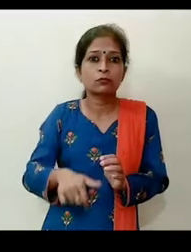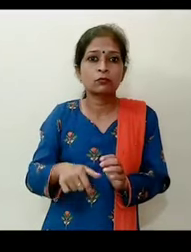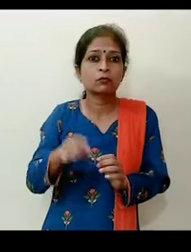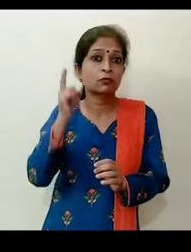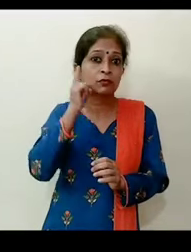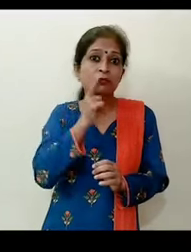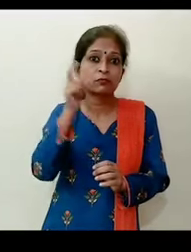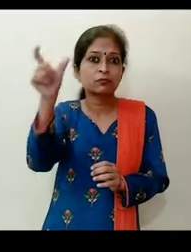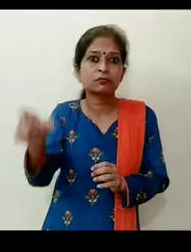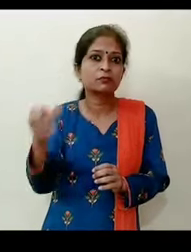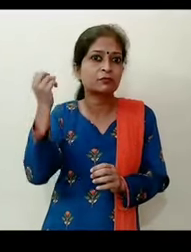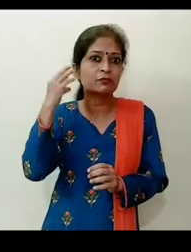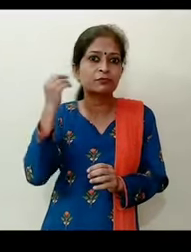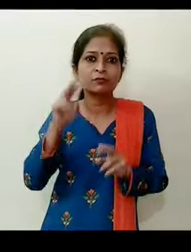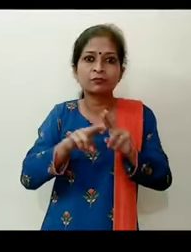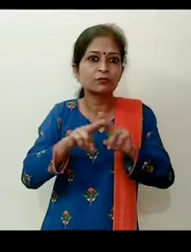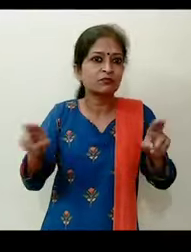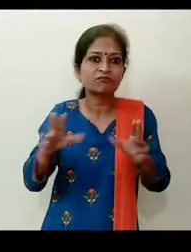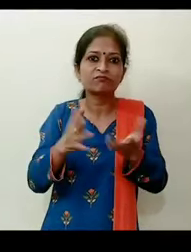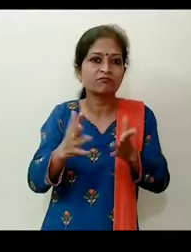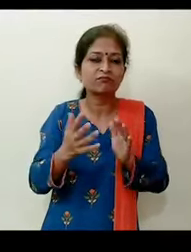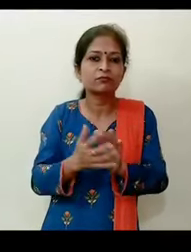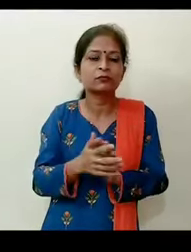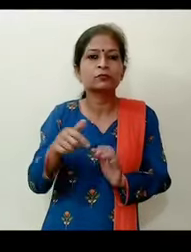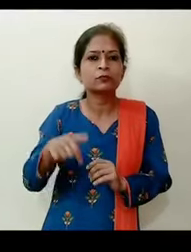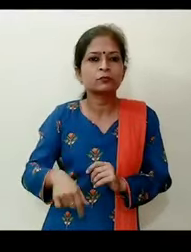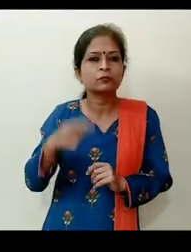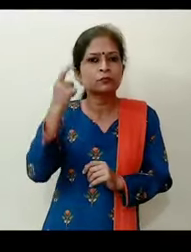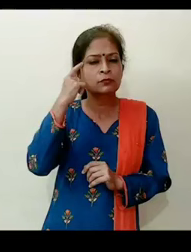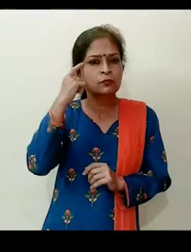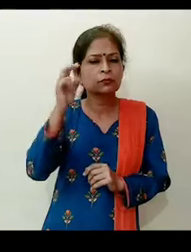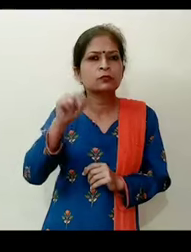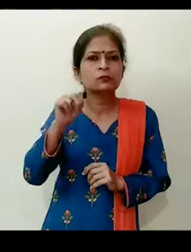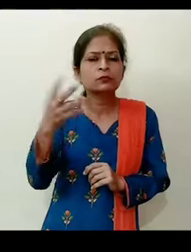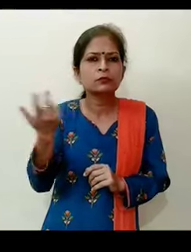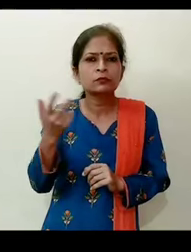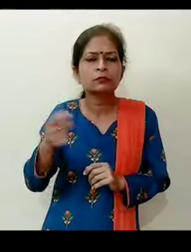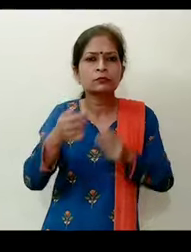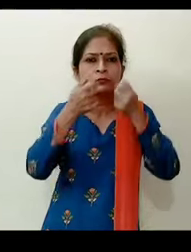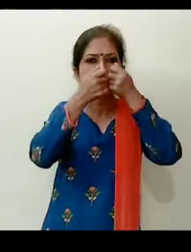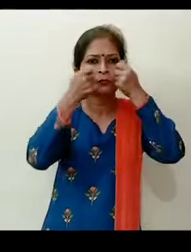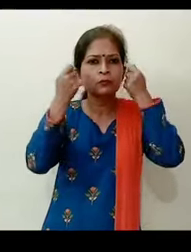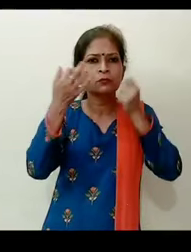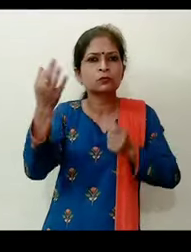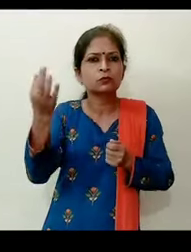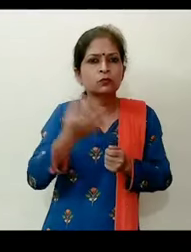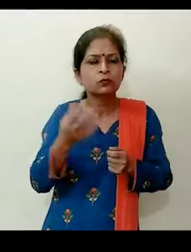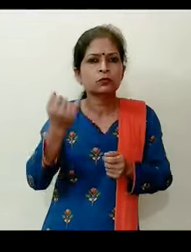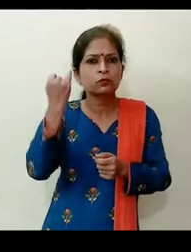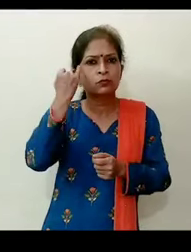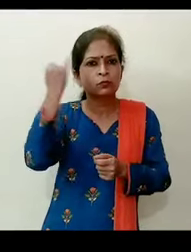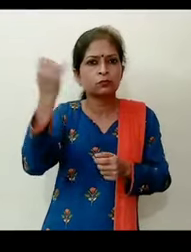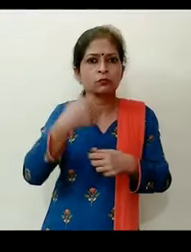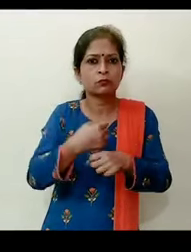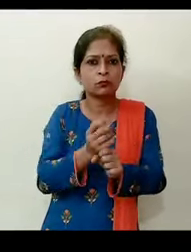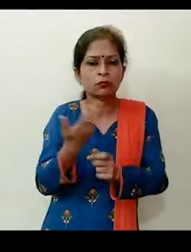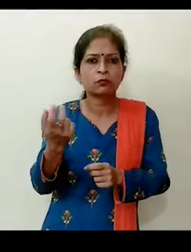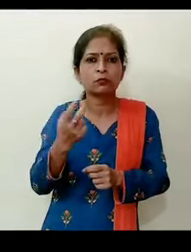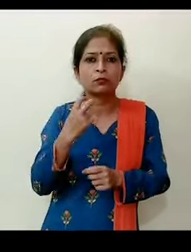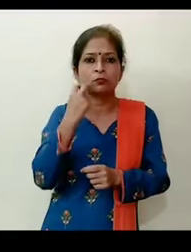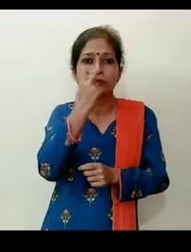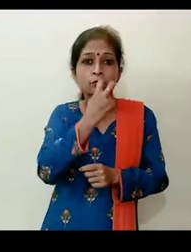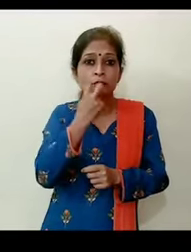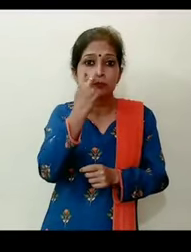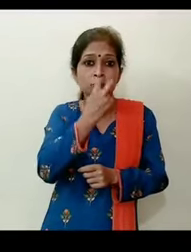तरह तो वो सुन नहीं पाता इसलिए जरूरत महसूस हुई हमें एक ऐसे मास्क को बनाने की जहां की स्पीश रिडिंग